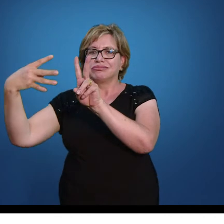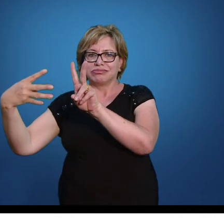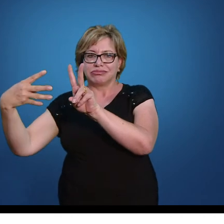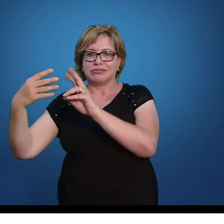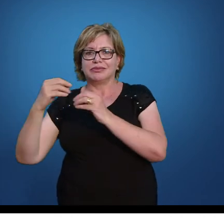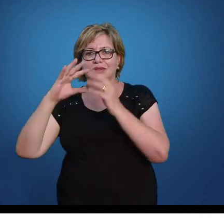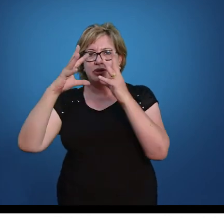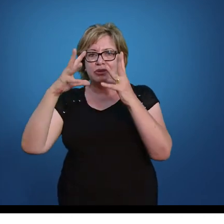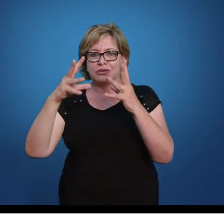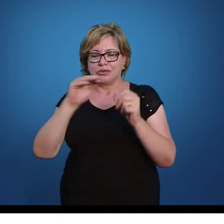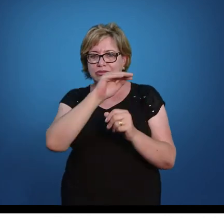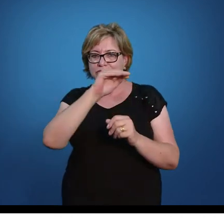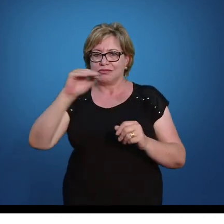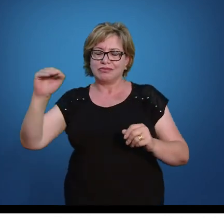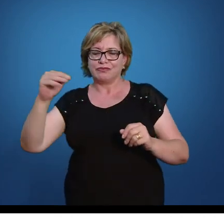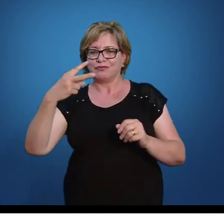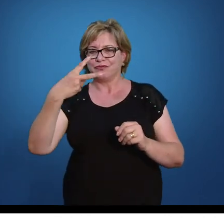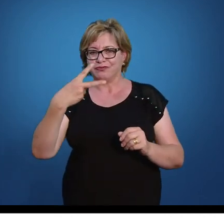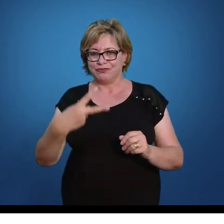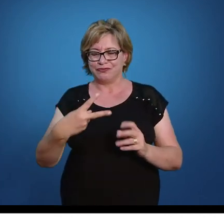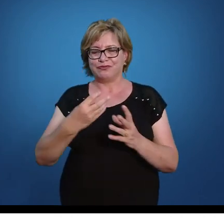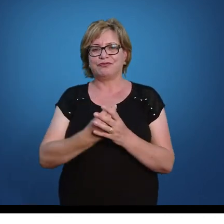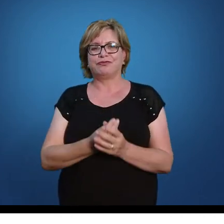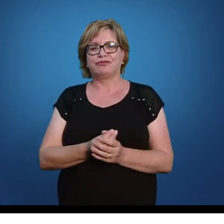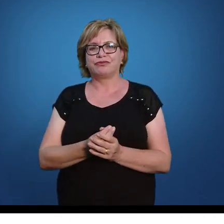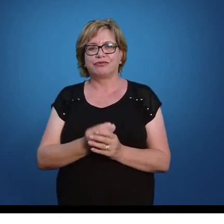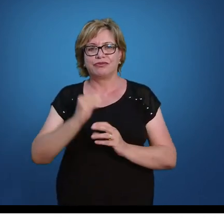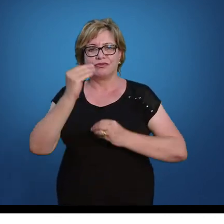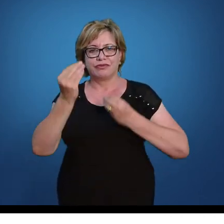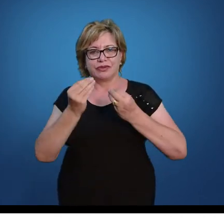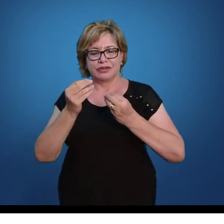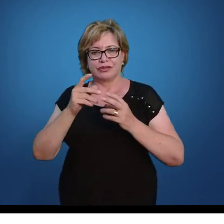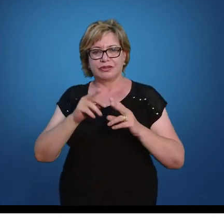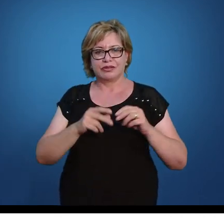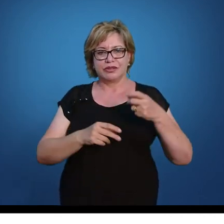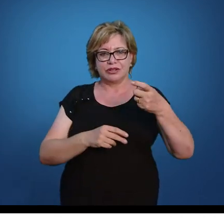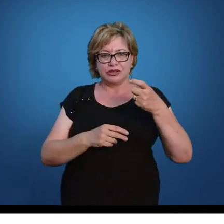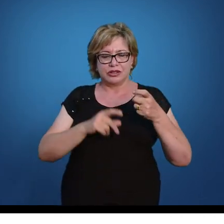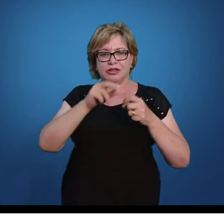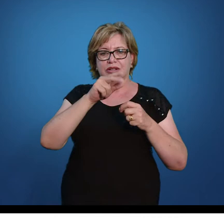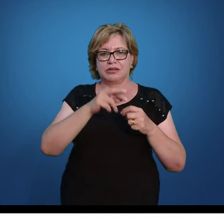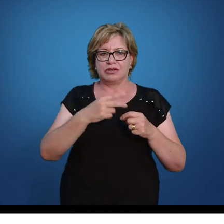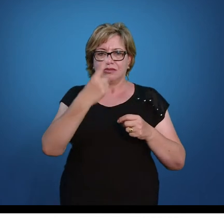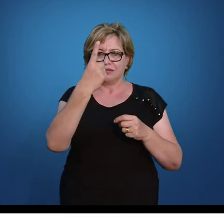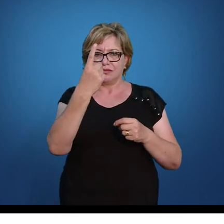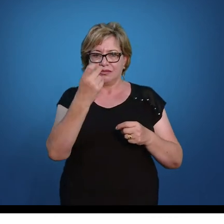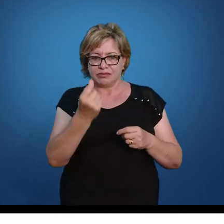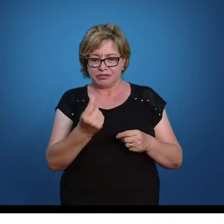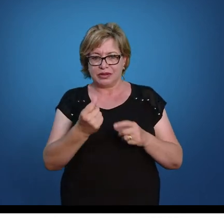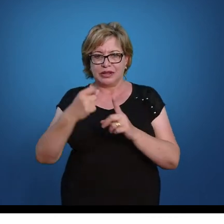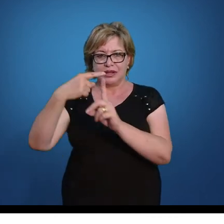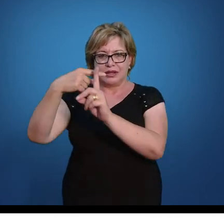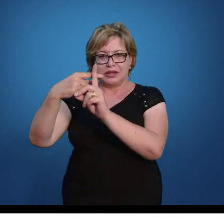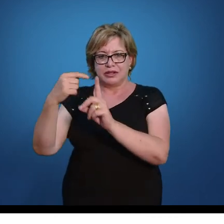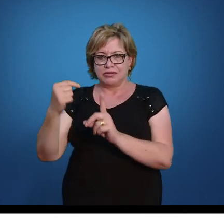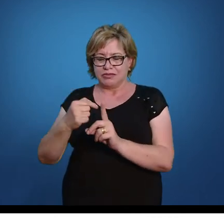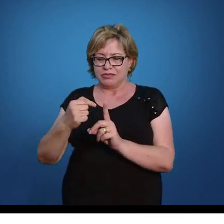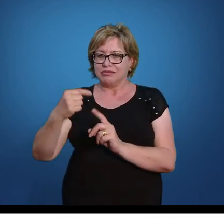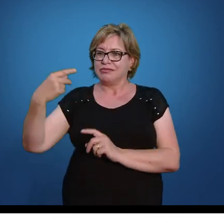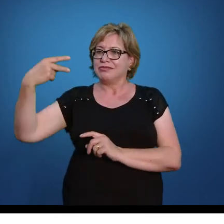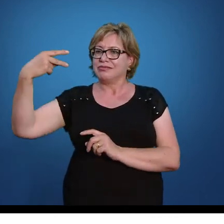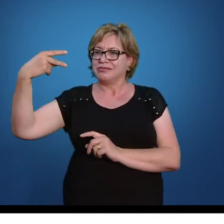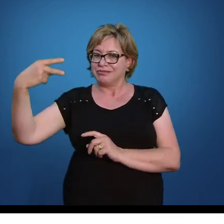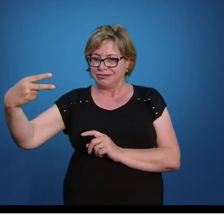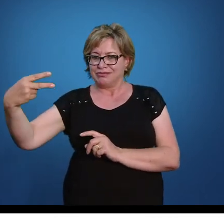Tudo isso ainda dividido por 2. Isso é igual a 16 mais ou menos raiz de 4